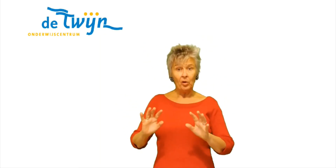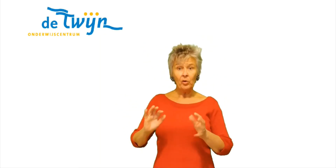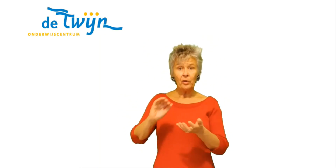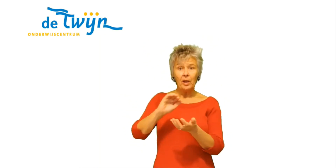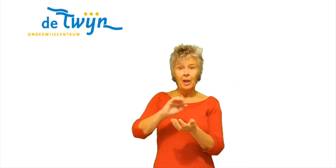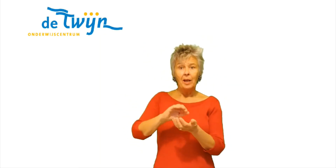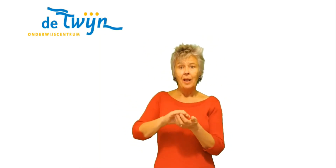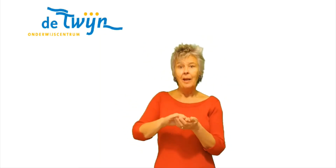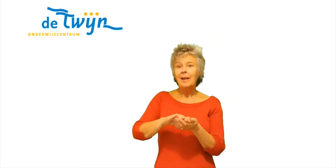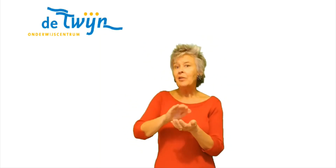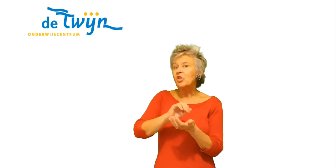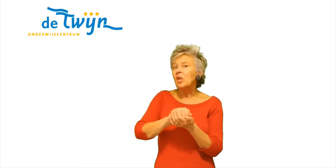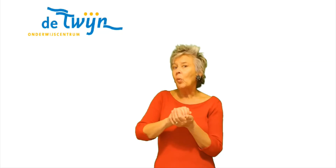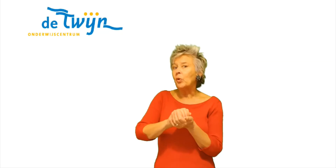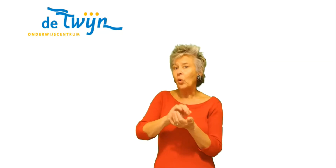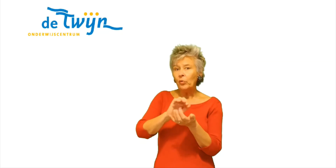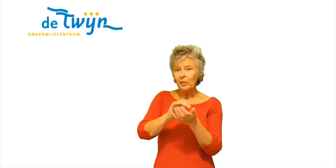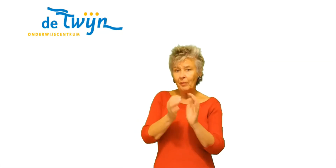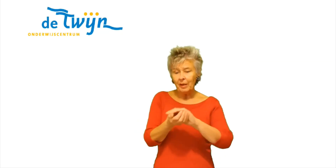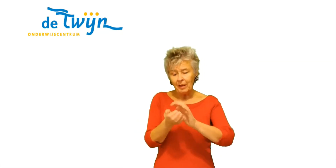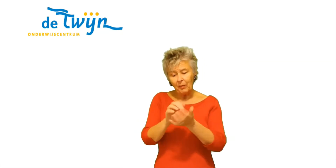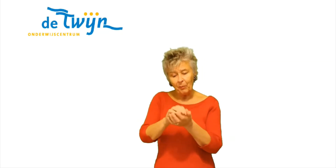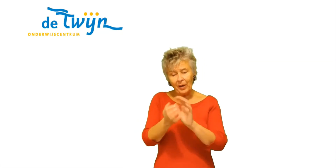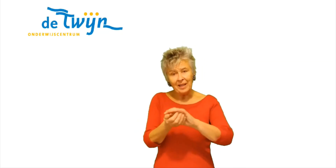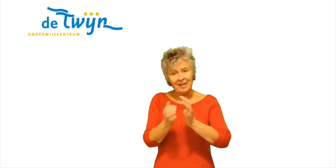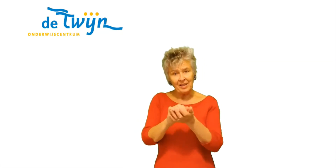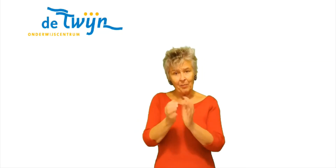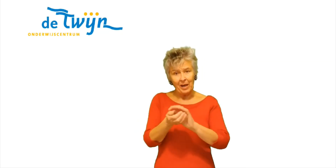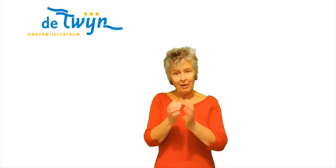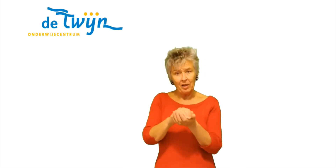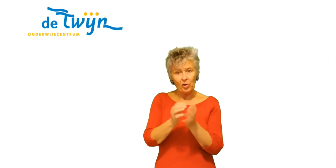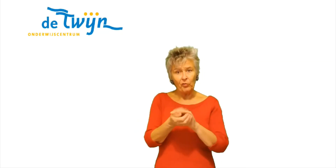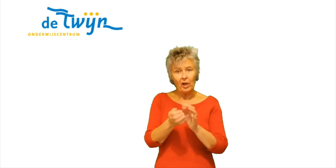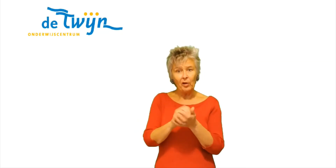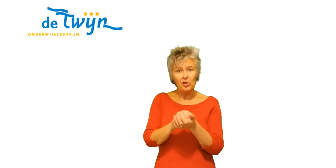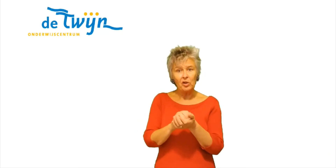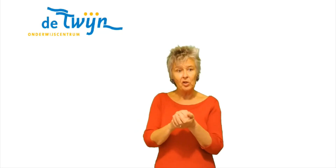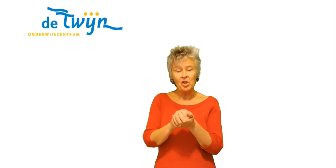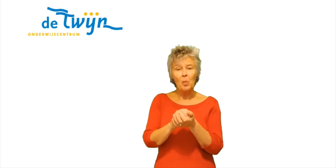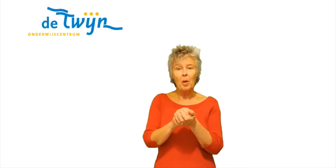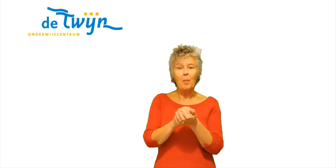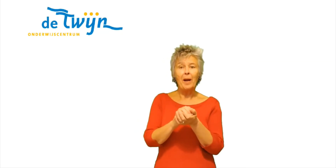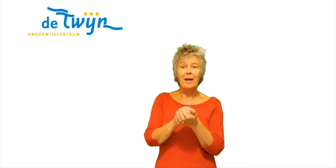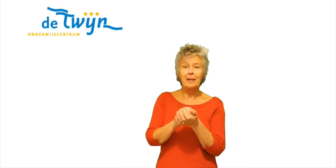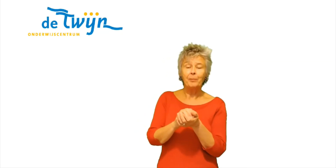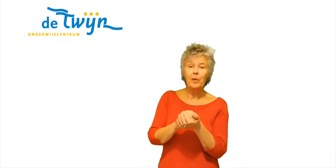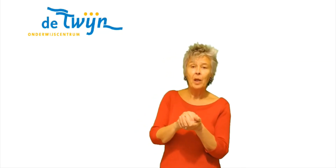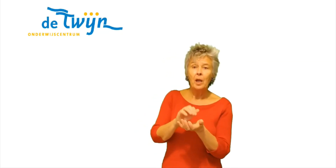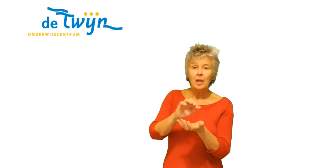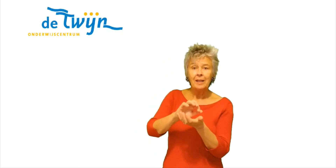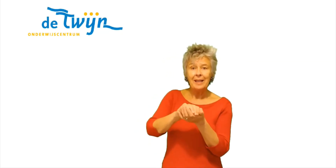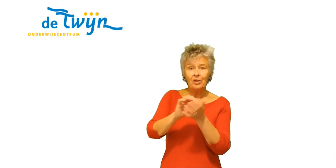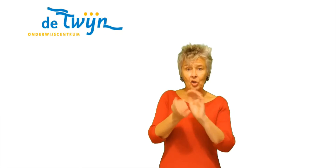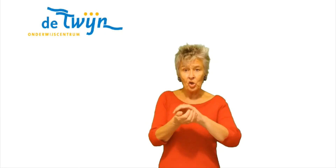de lucht En ligt de sneeuw op de grond Dan pak je dit gebaar Alsof je al een sneeuwbal kan maken Dat ik de